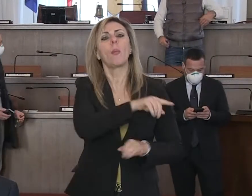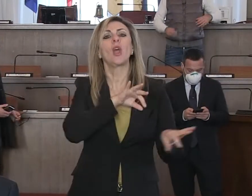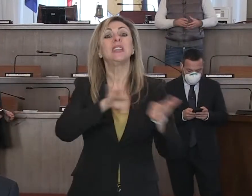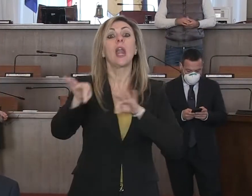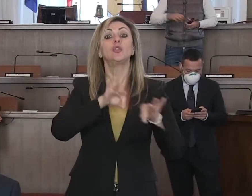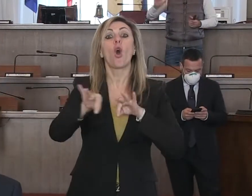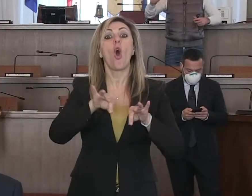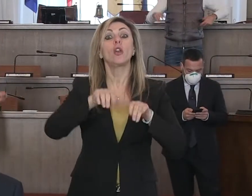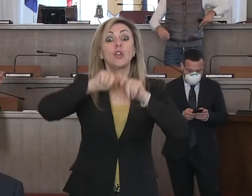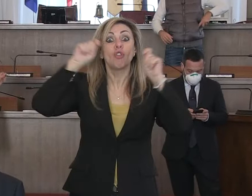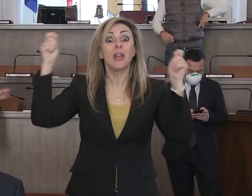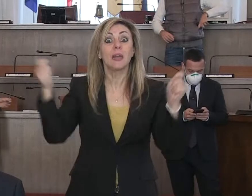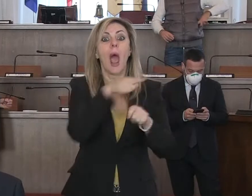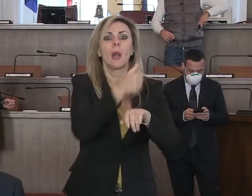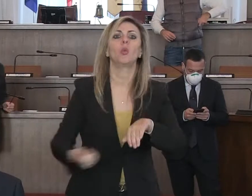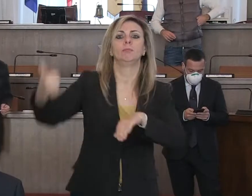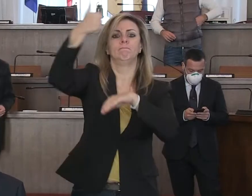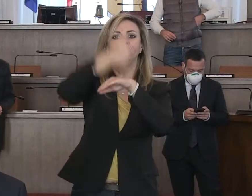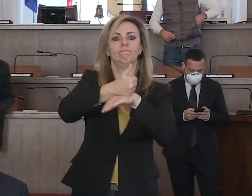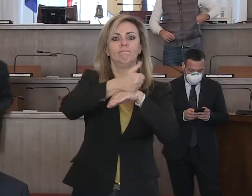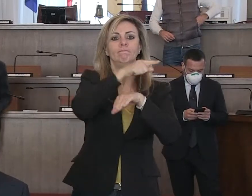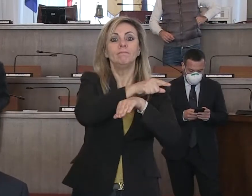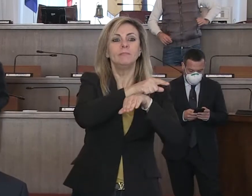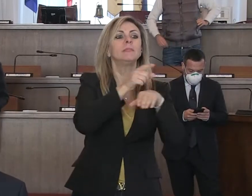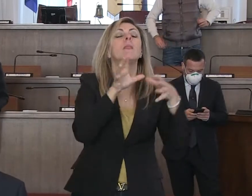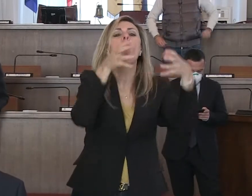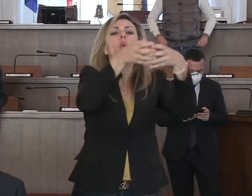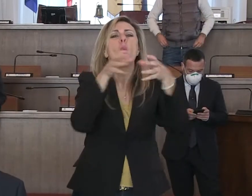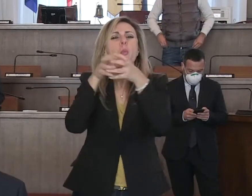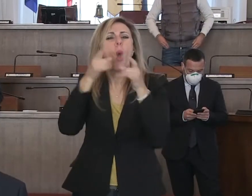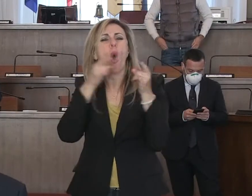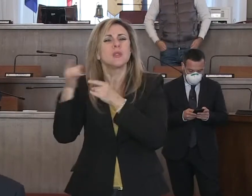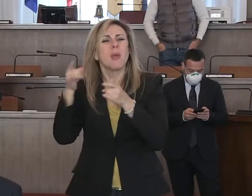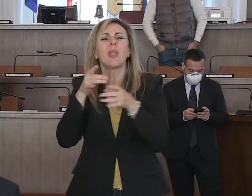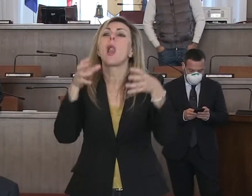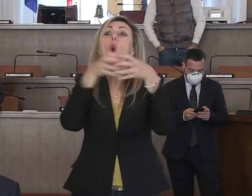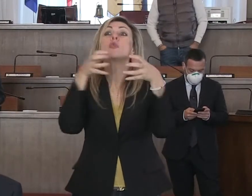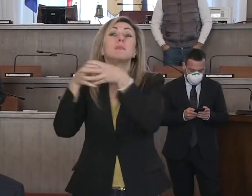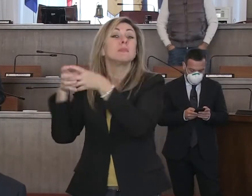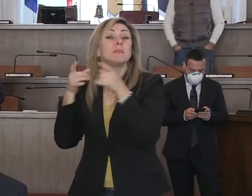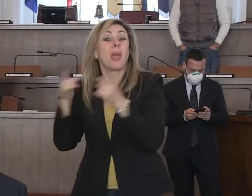generali sanitari e amministrativi delle singole aziende, perché qui non si ragiona più ad aziende,